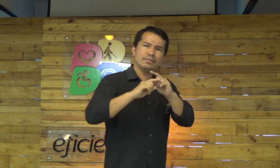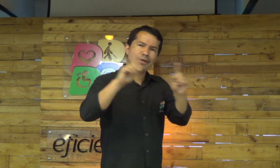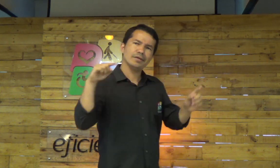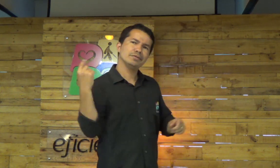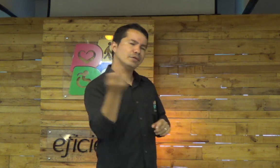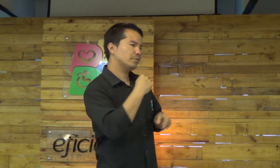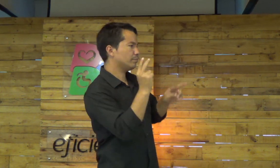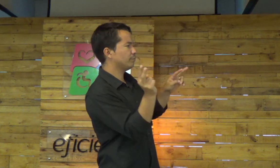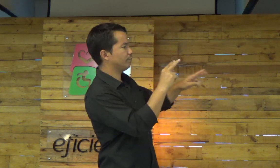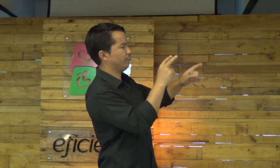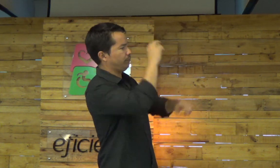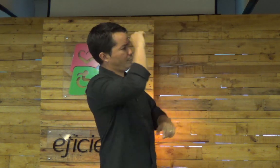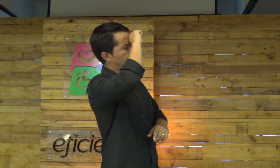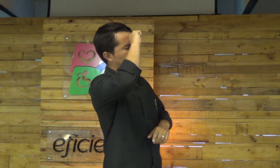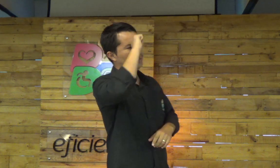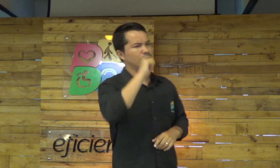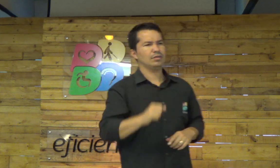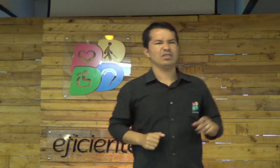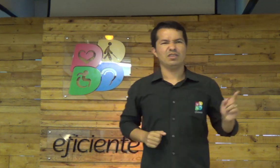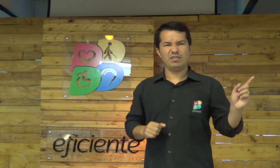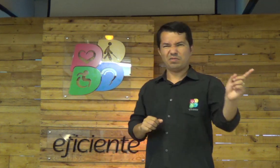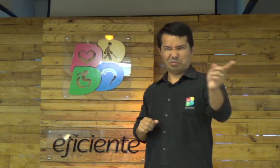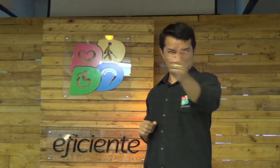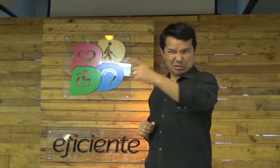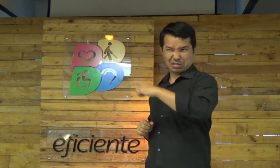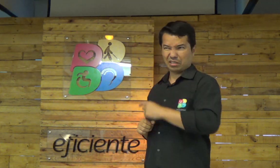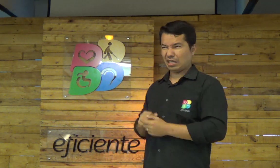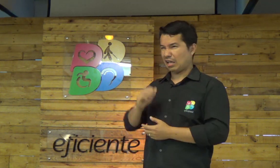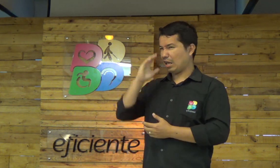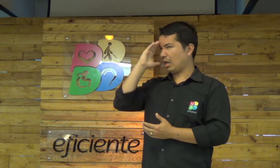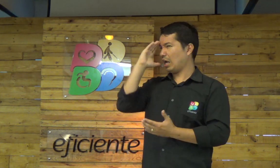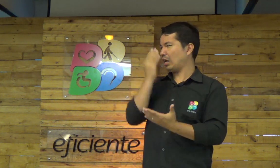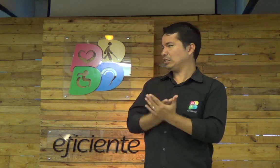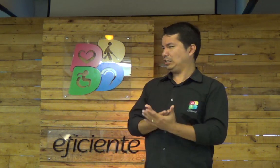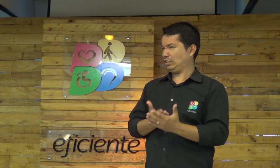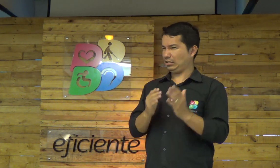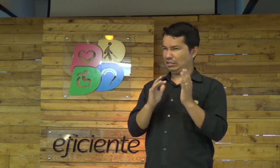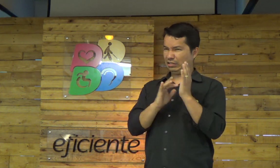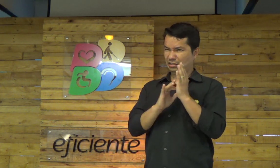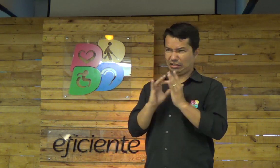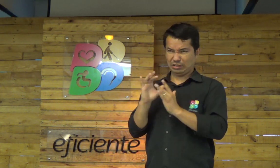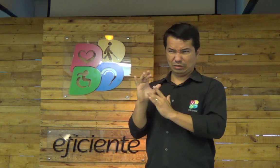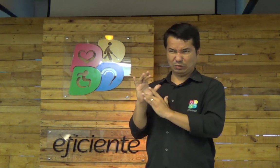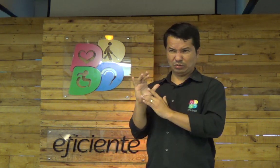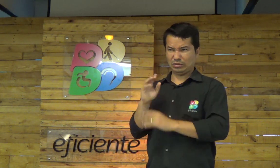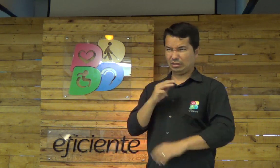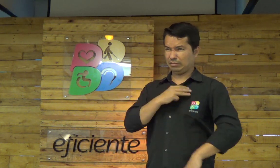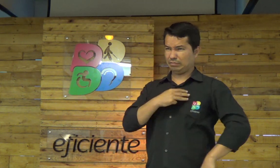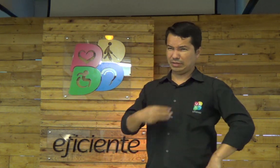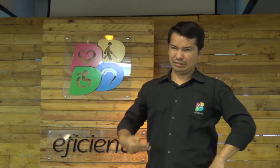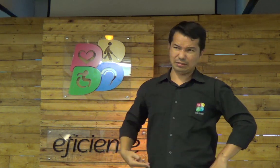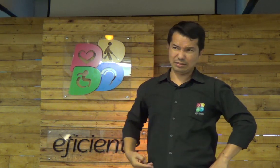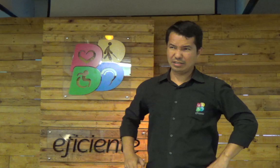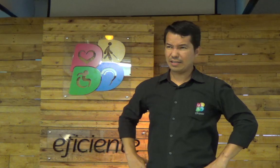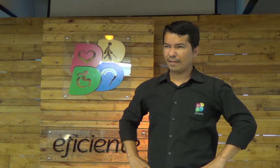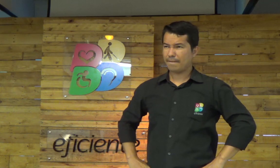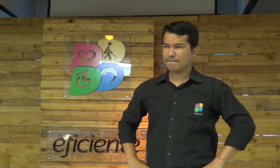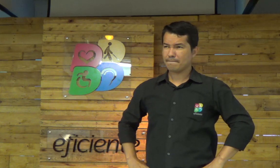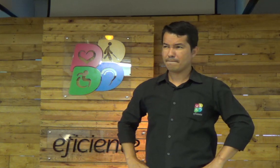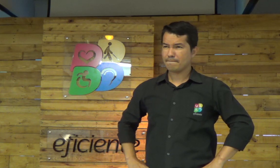muito sério. Quando nós olhamos esse versículo, nós, mas eu pergunto, você acredita que Jesus